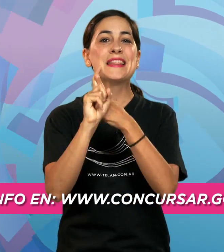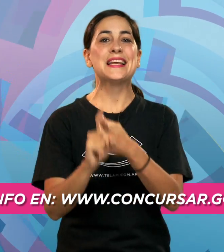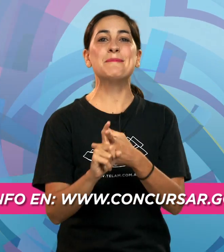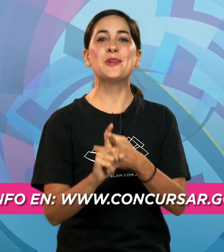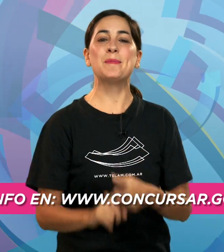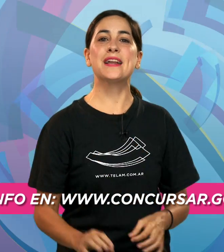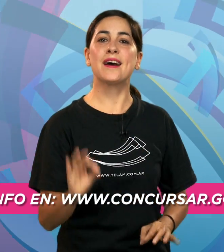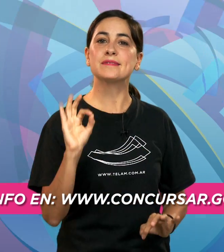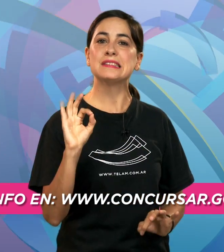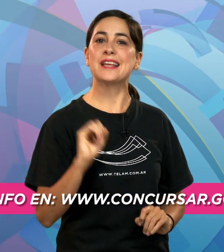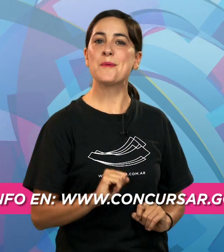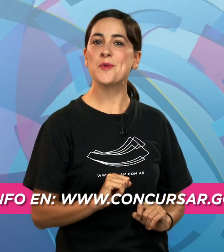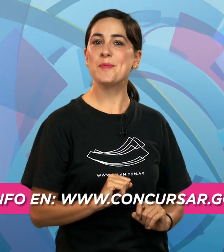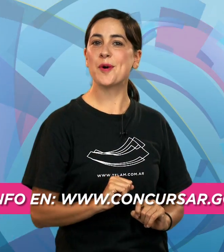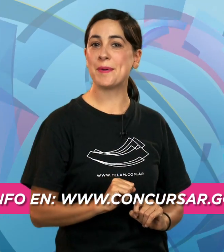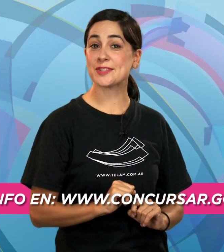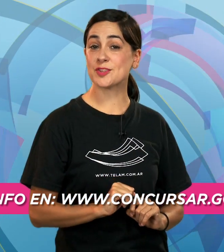Telam te lo explica en muy pocos pasos.